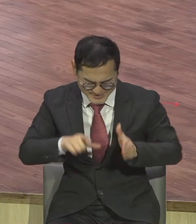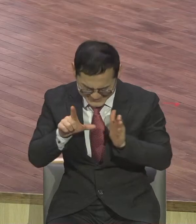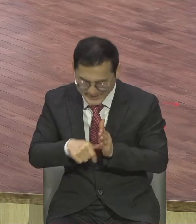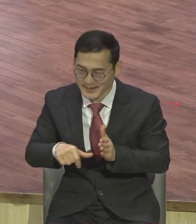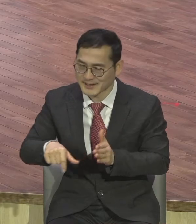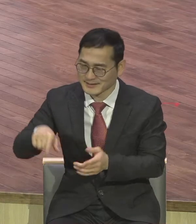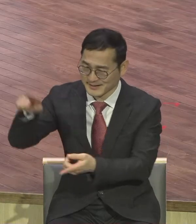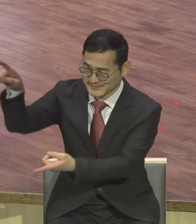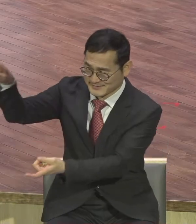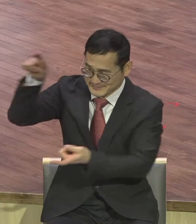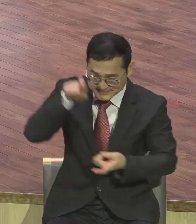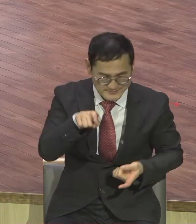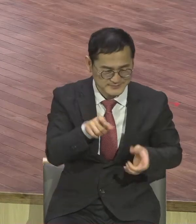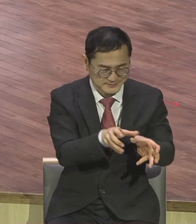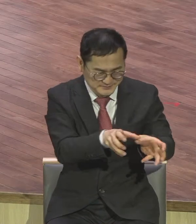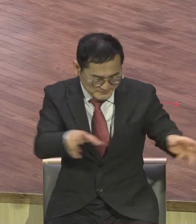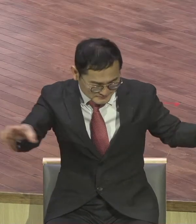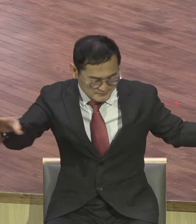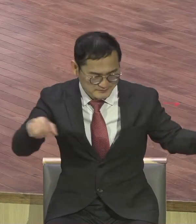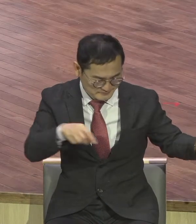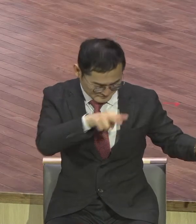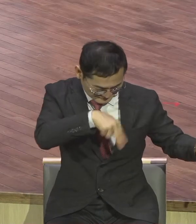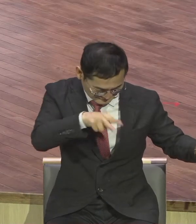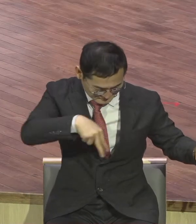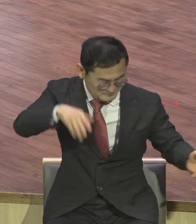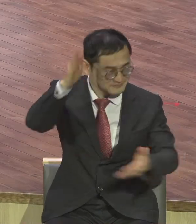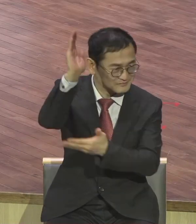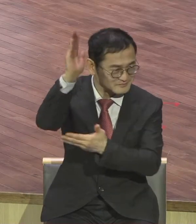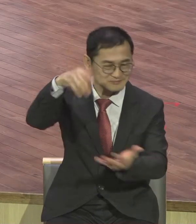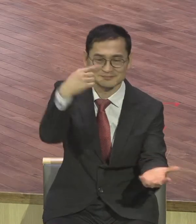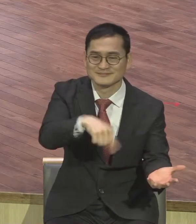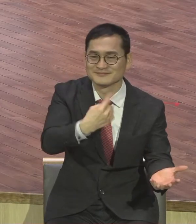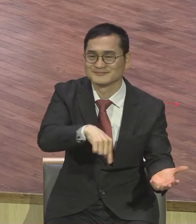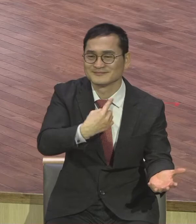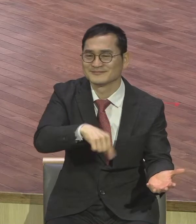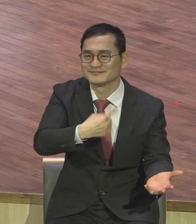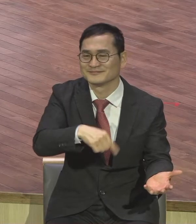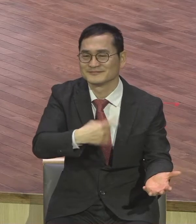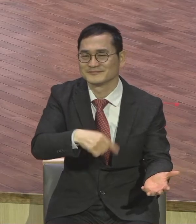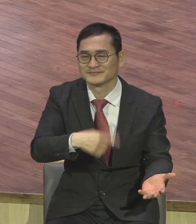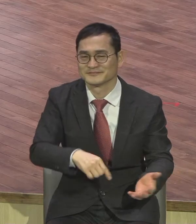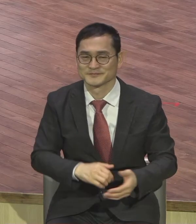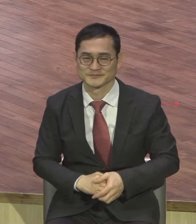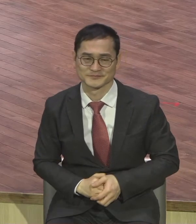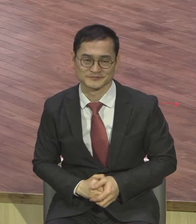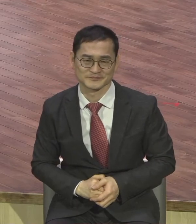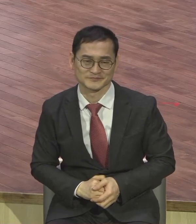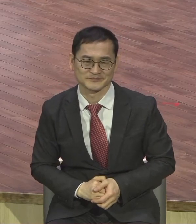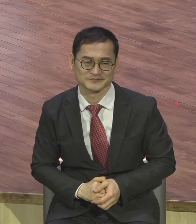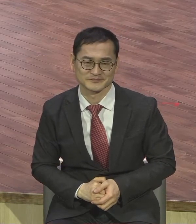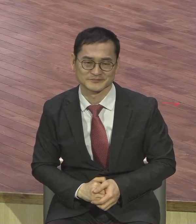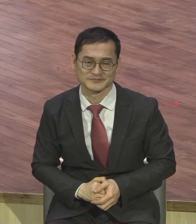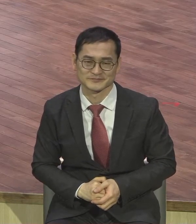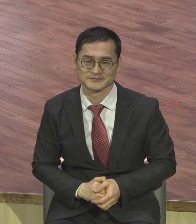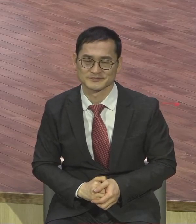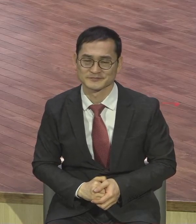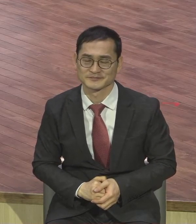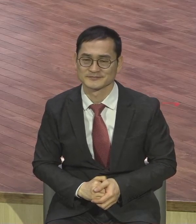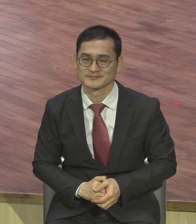가르쳐주고 설명해주고 선포했어요 예수님께서는 천국 제자들이